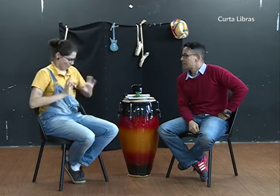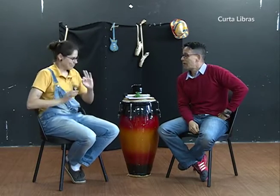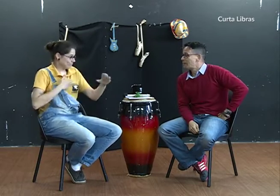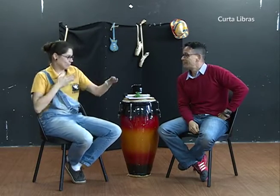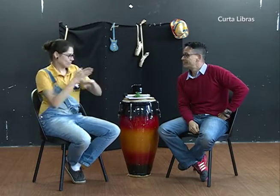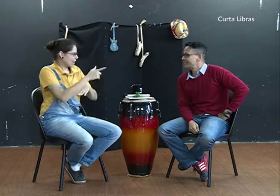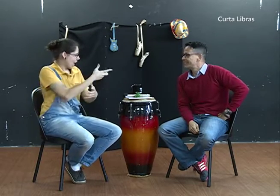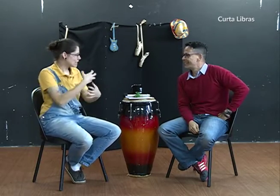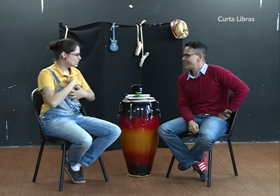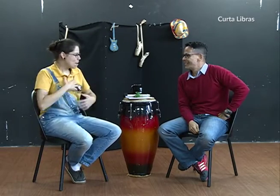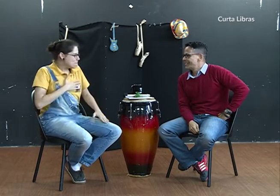prazer em dançar?